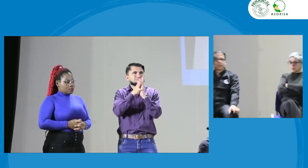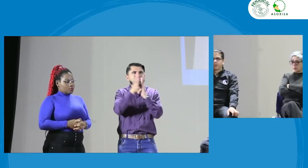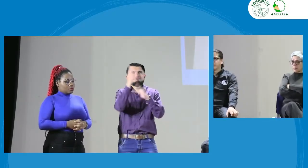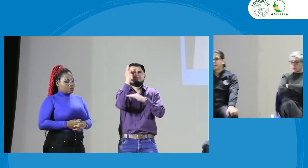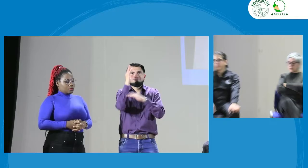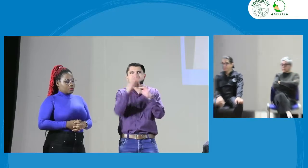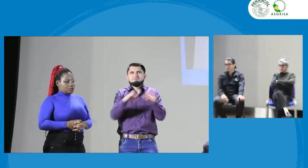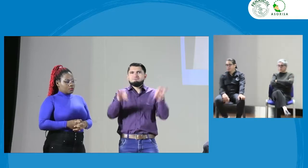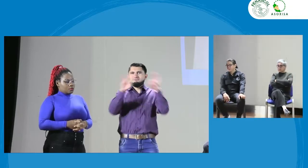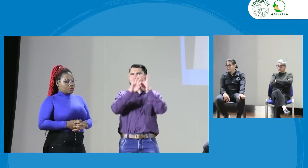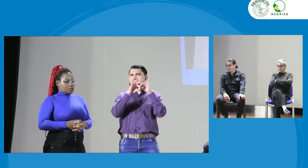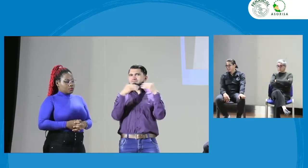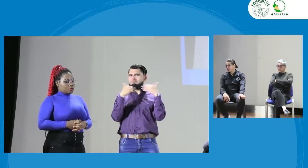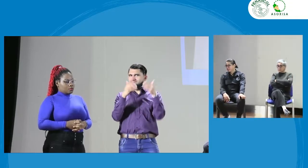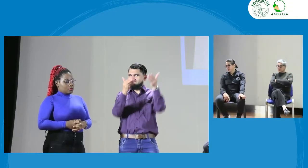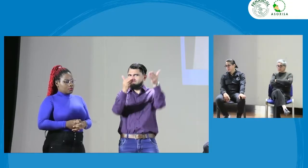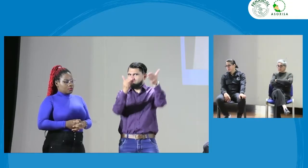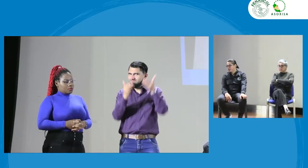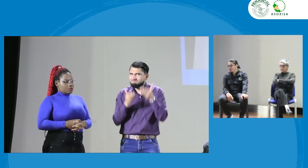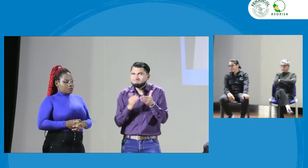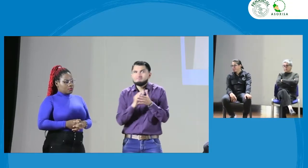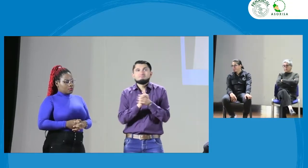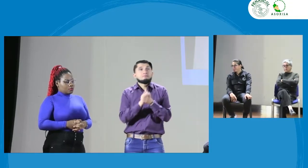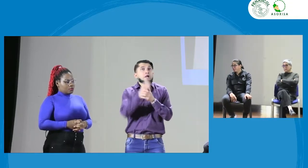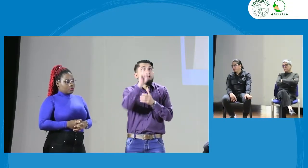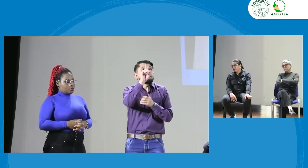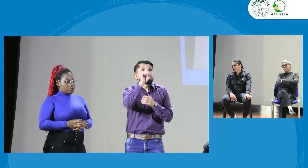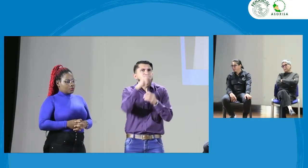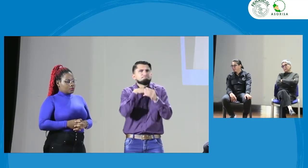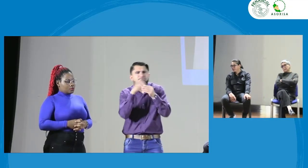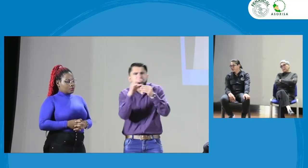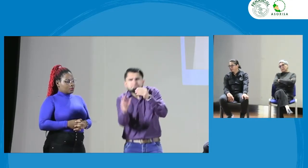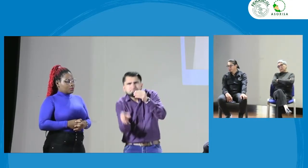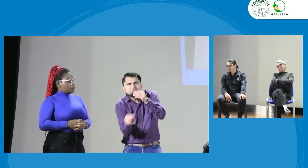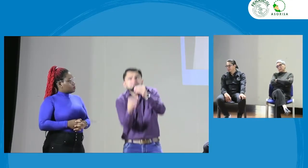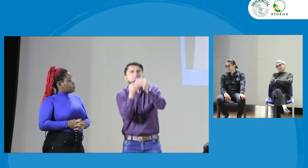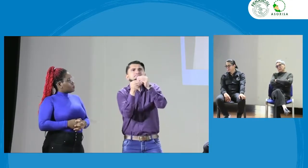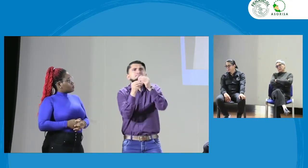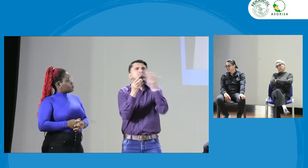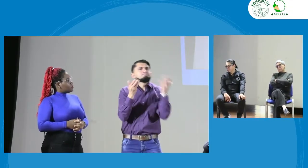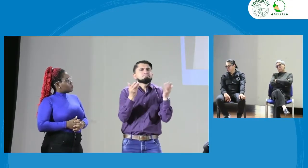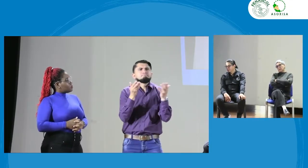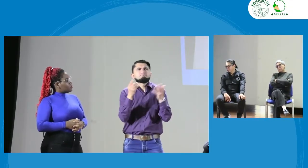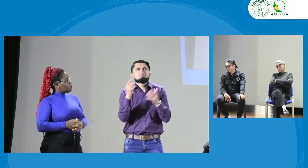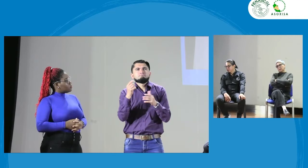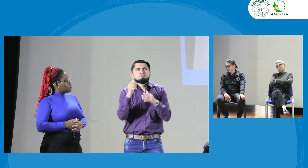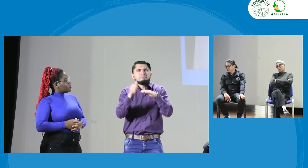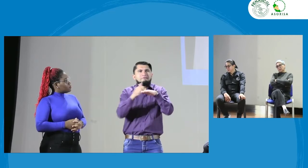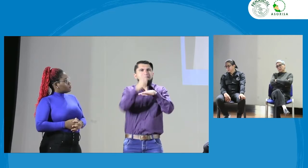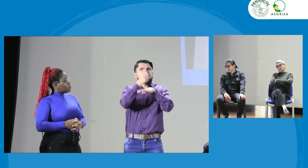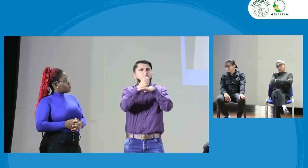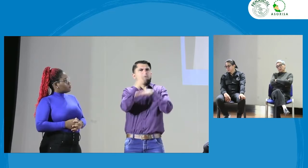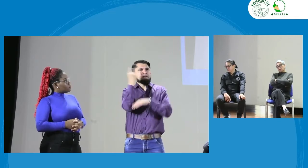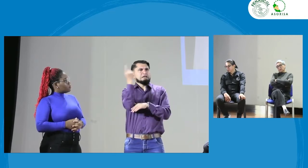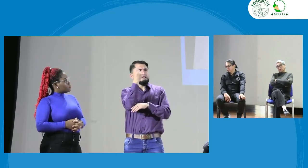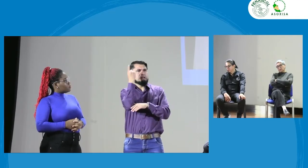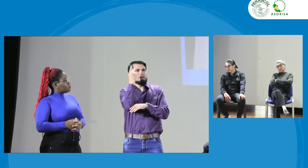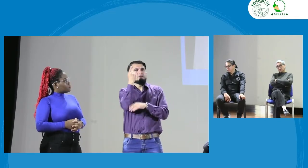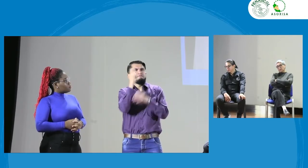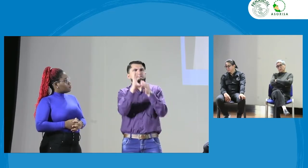espacio y que esperamos que sea más productivo para ustedes también. Y además queremos mencionarles que